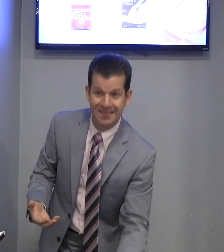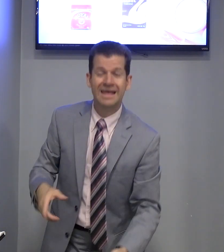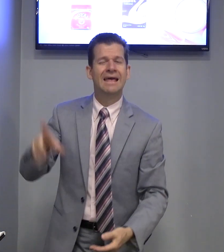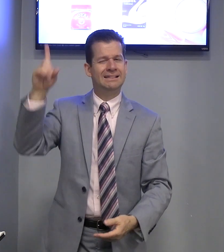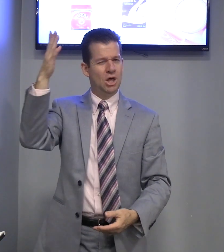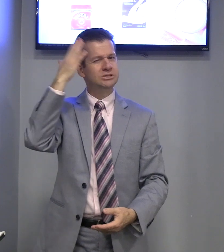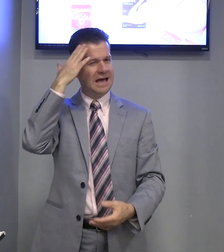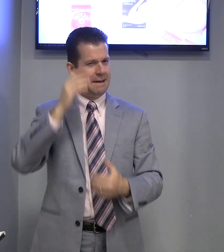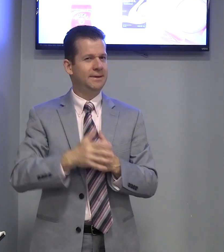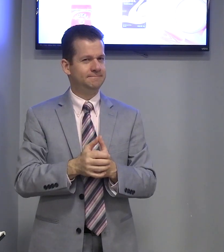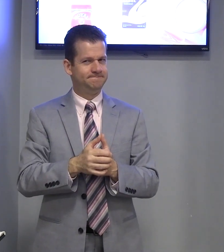Deus sabe.